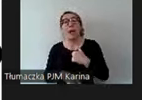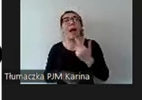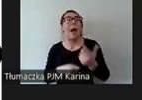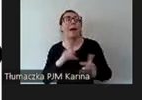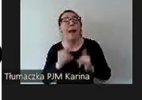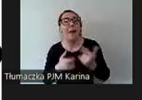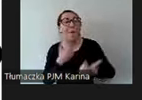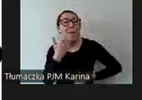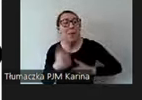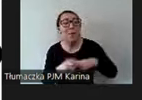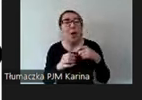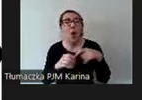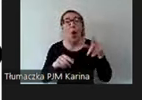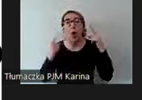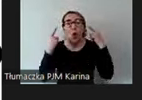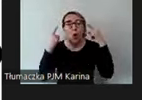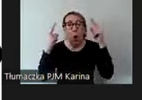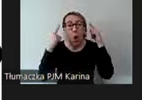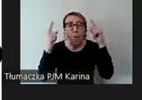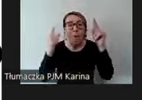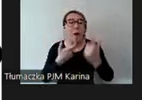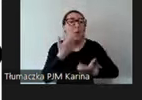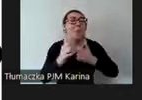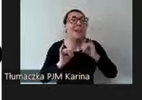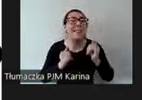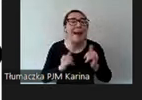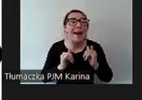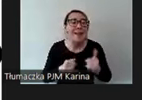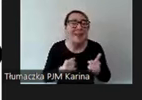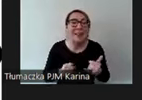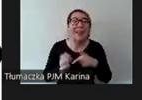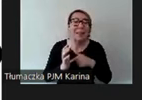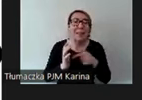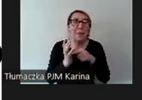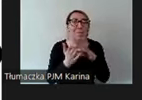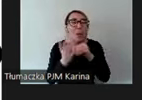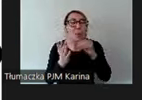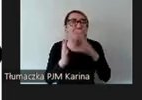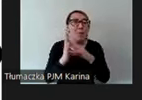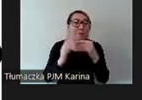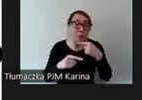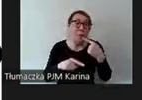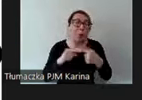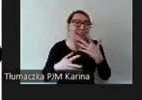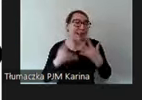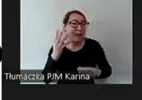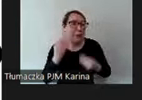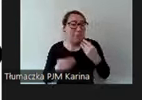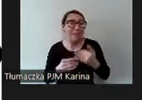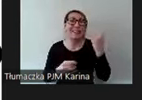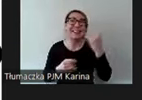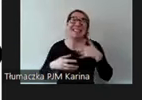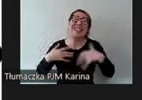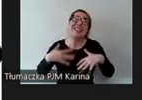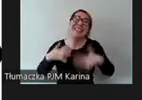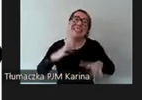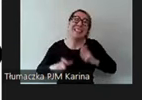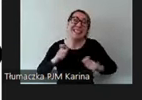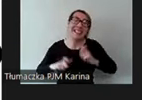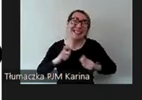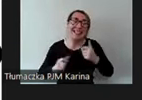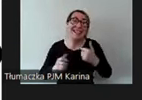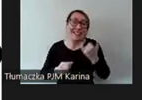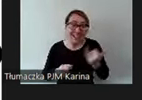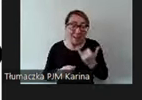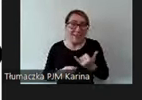krówka? No i jak robi krówka? my, wiecie, to było takie zabawne i dziecko się cieszyło. Cieszyliśmy się